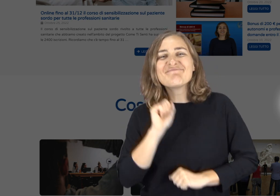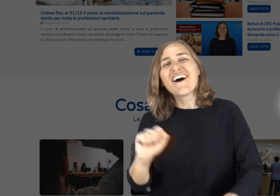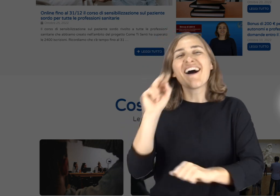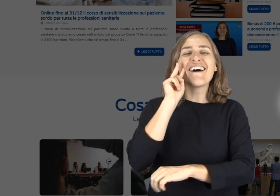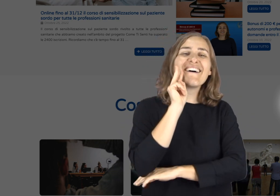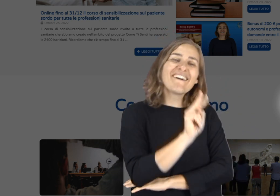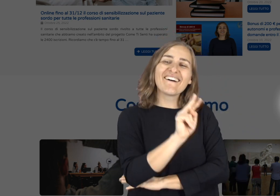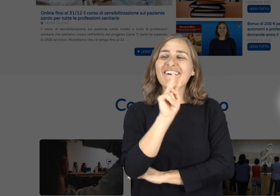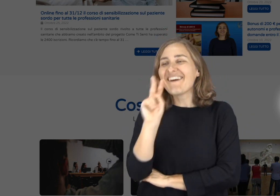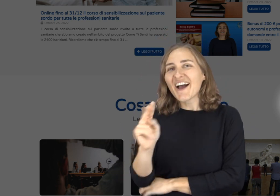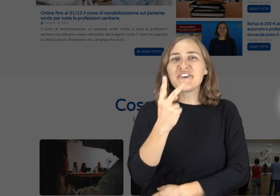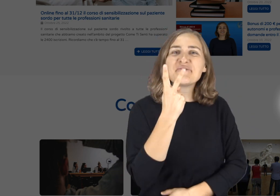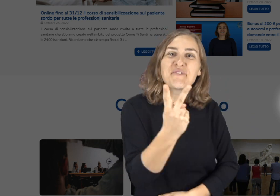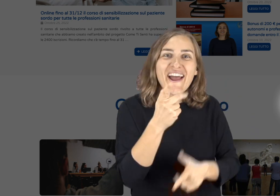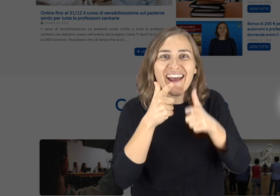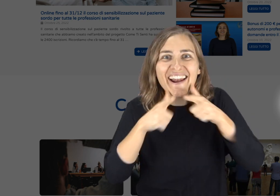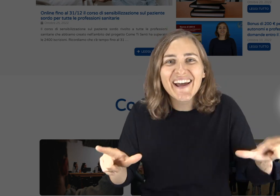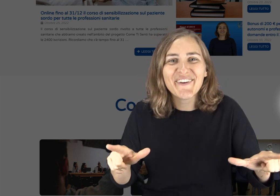Potrete navigare su un sito bilingue.